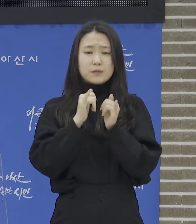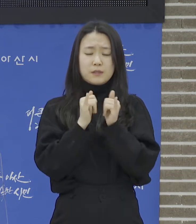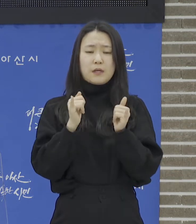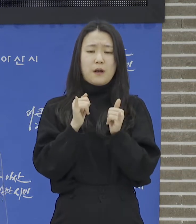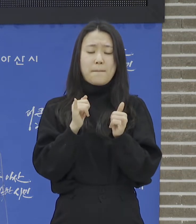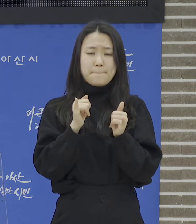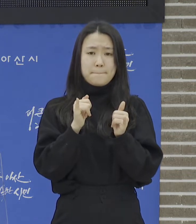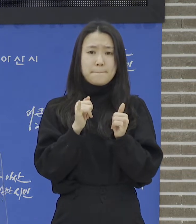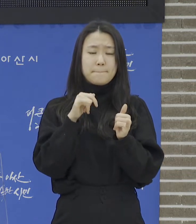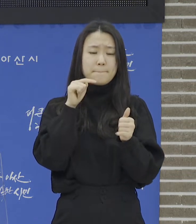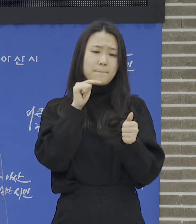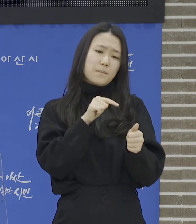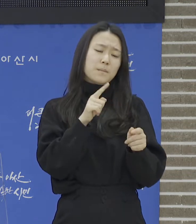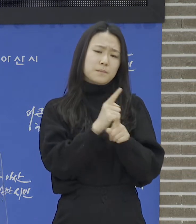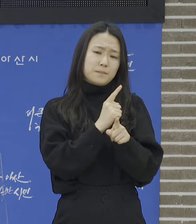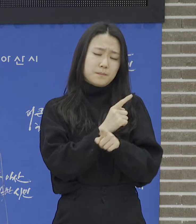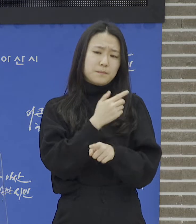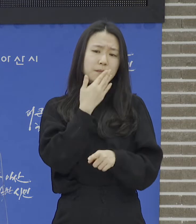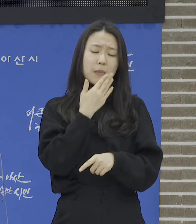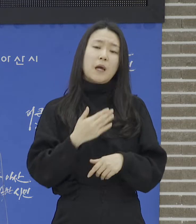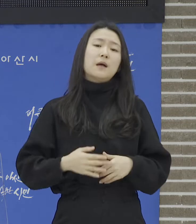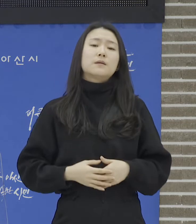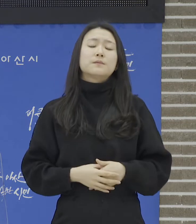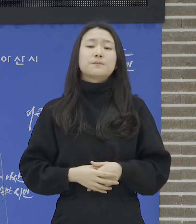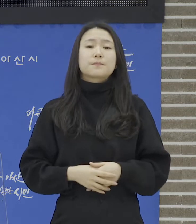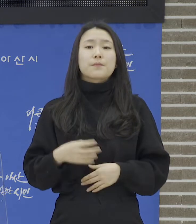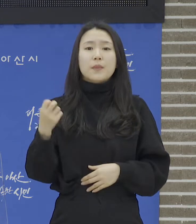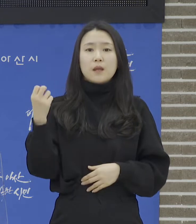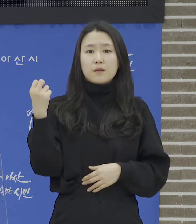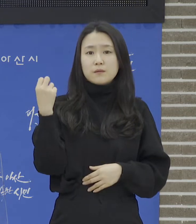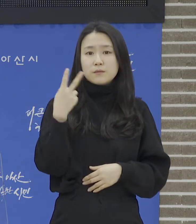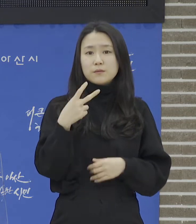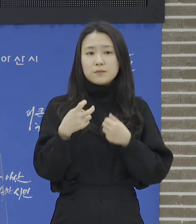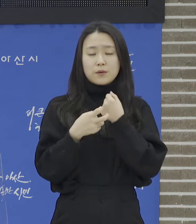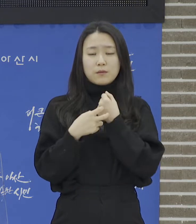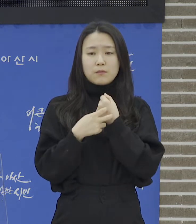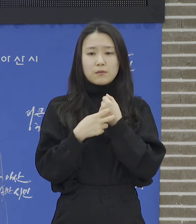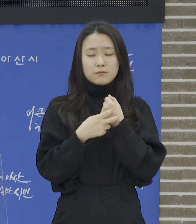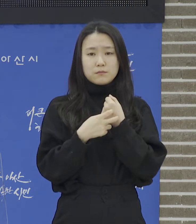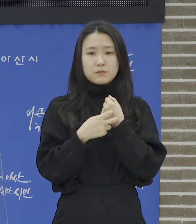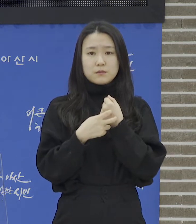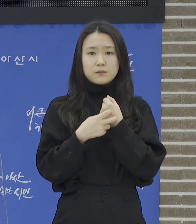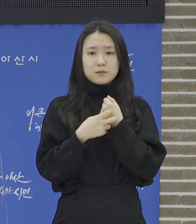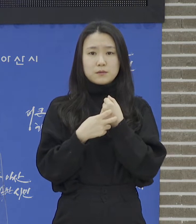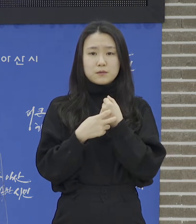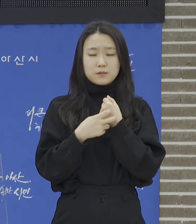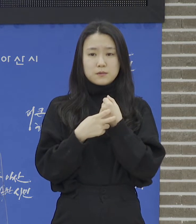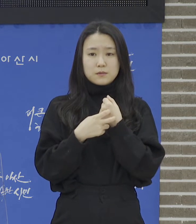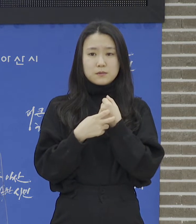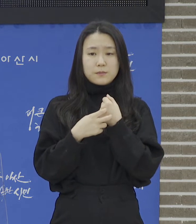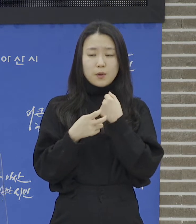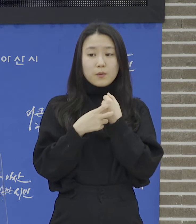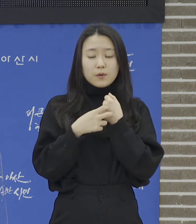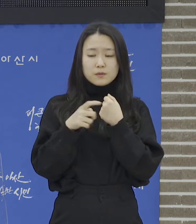박스로비드는 위탁 의료기관에서 비대면 진료를 통해 약국에서 처방되며